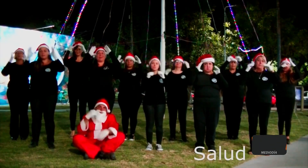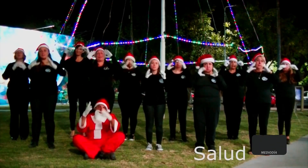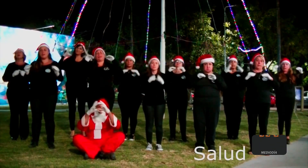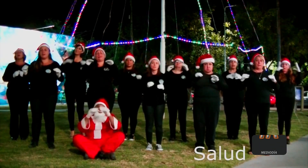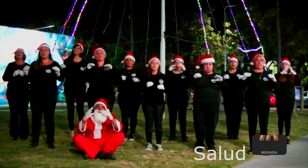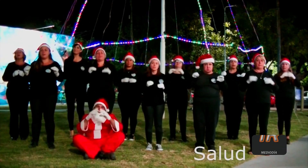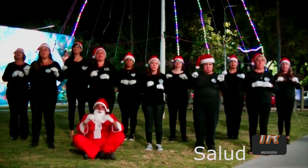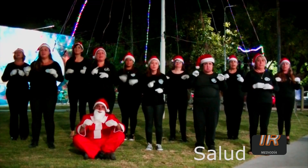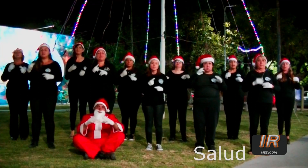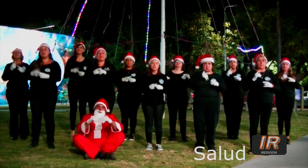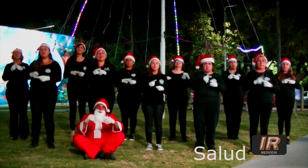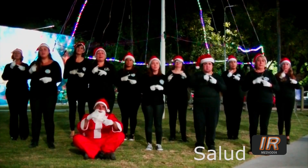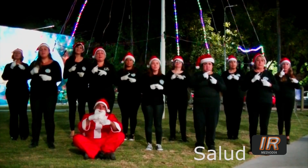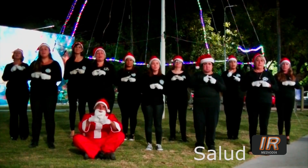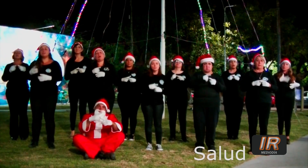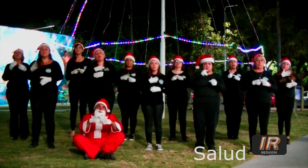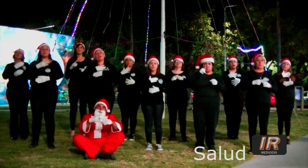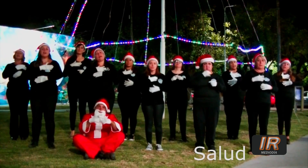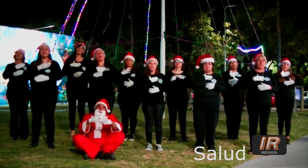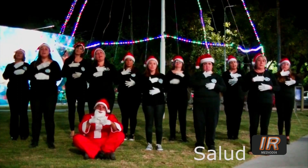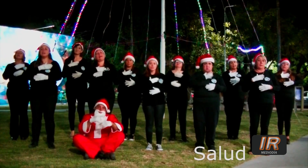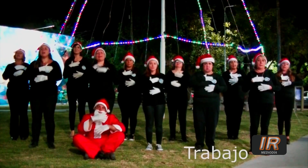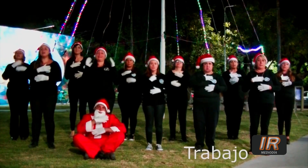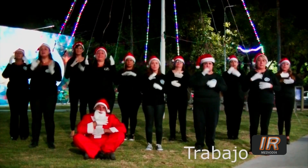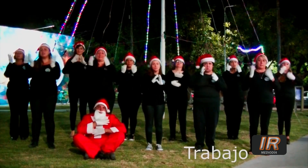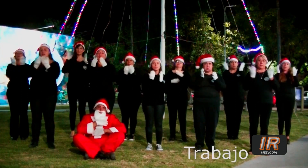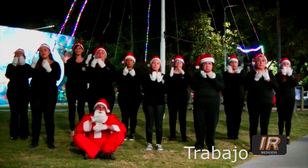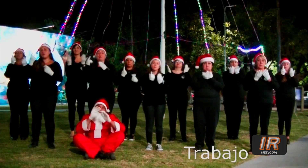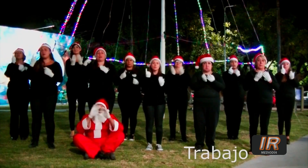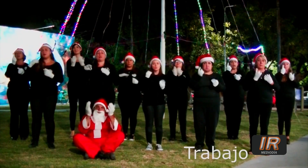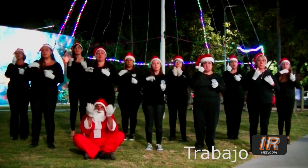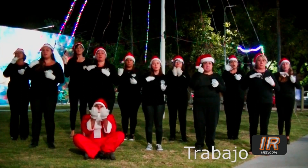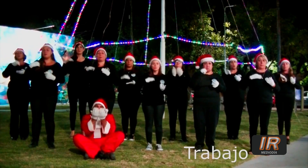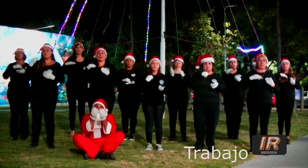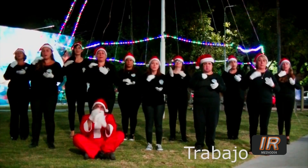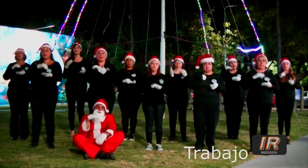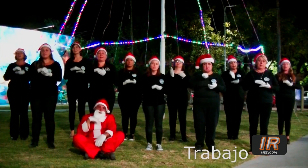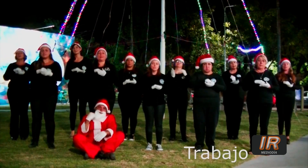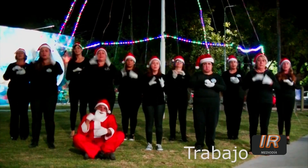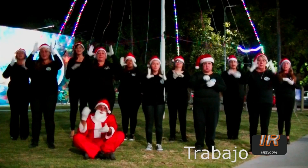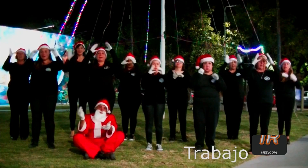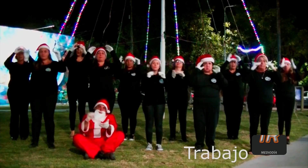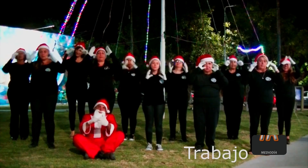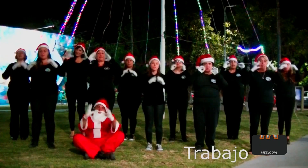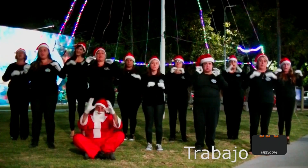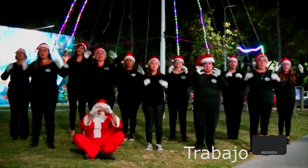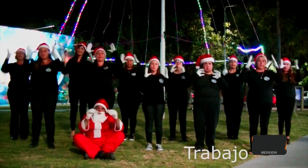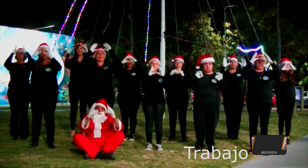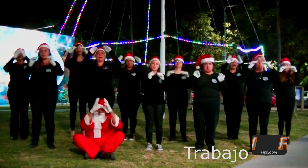Navidad, celebrar con alegría que cierra un año más. Navidad,